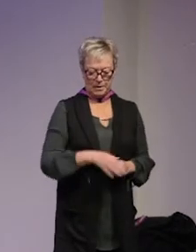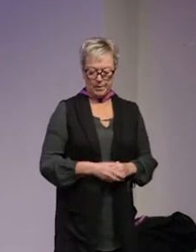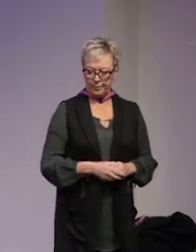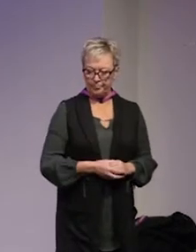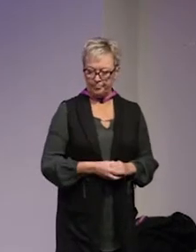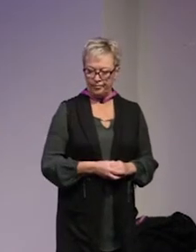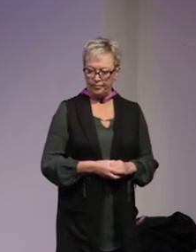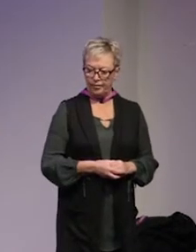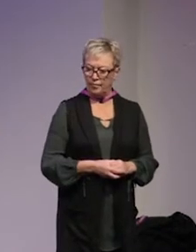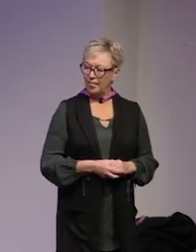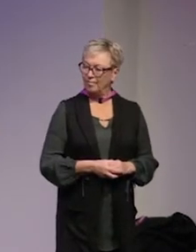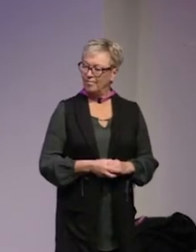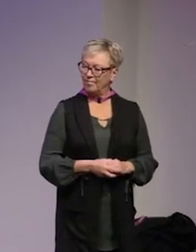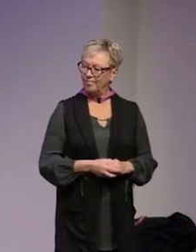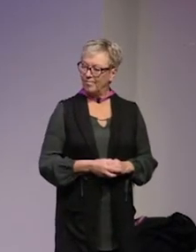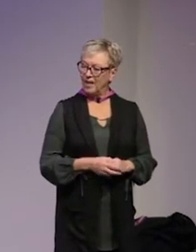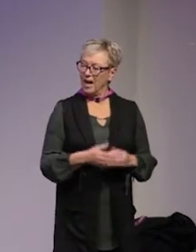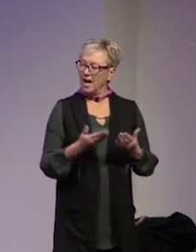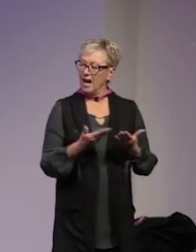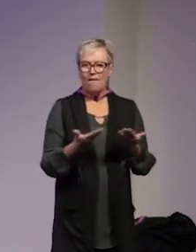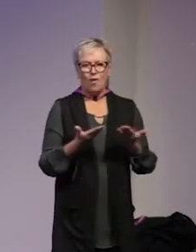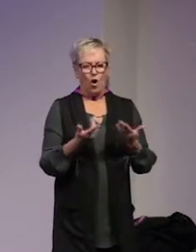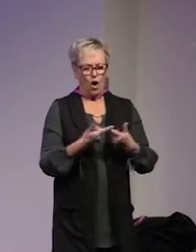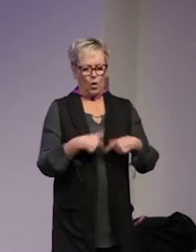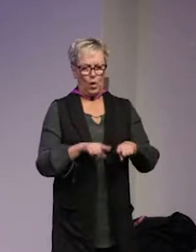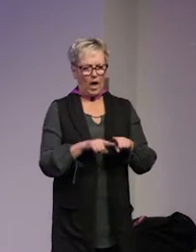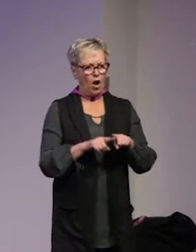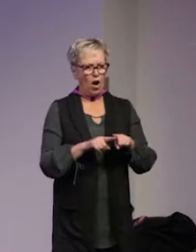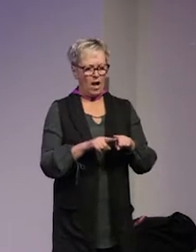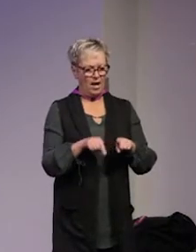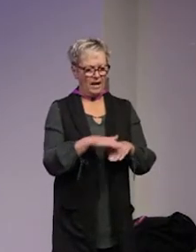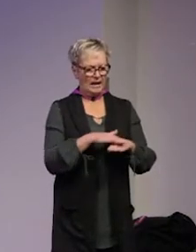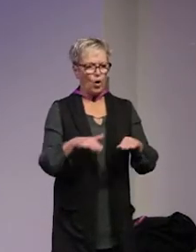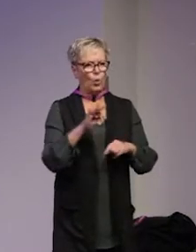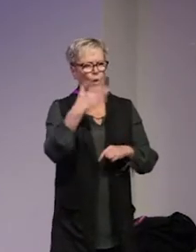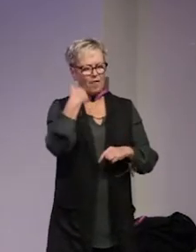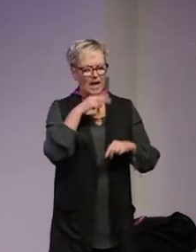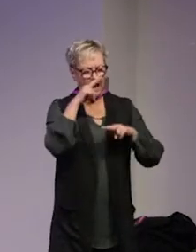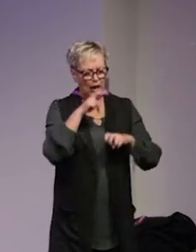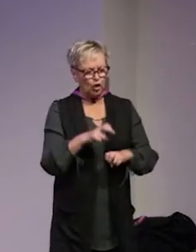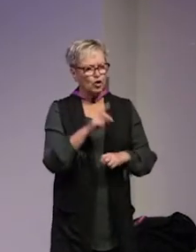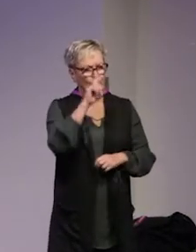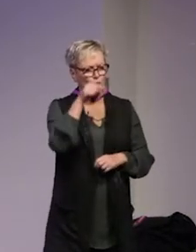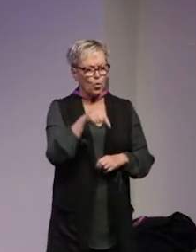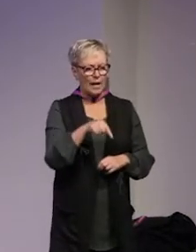och då kan man ju fråga sig ja men vad är lokal resiliens och hur kan vi liksom analytiskt förstå det här